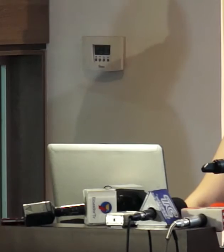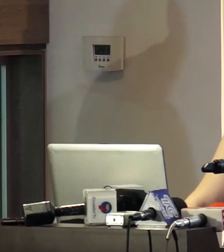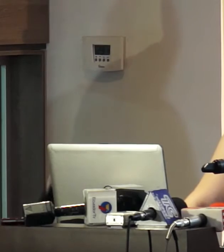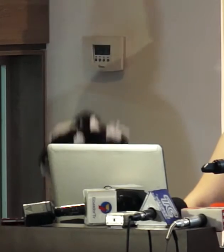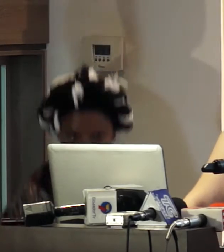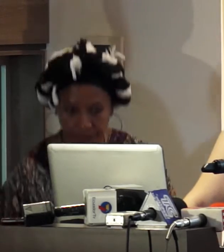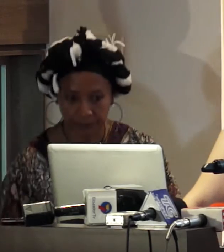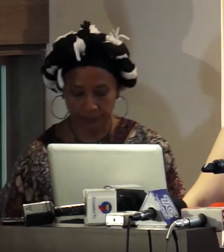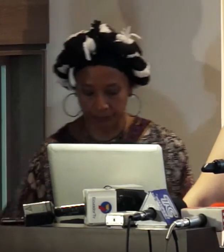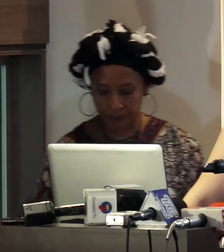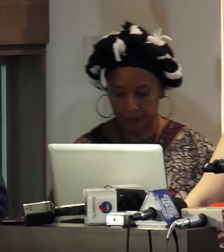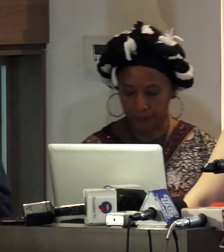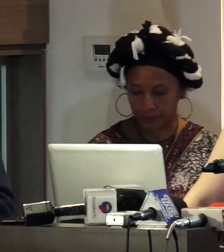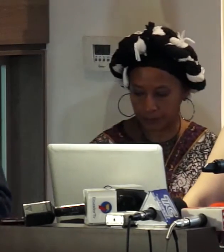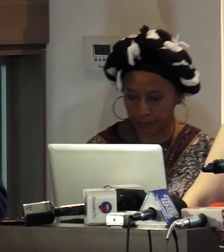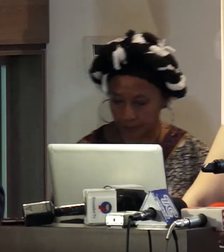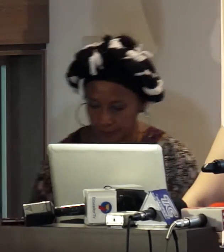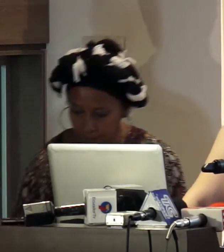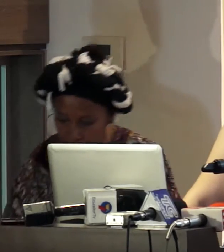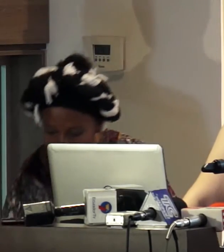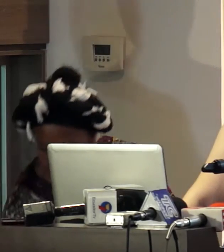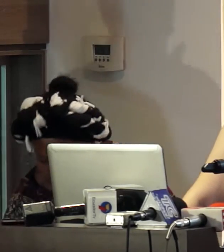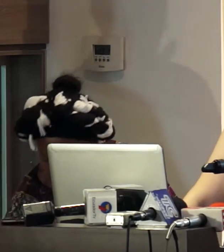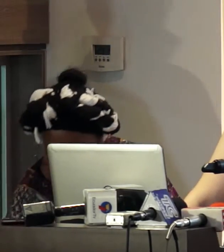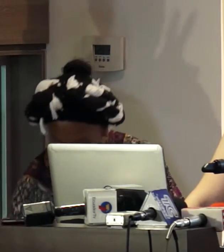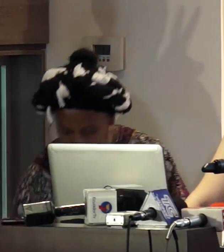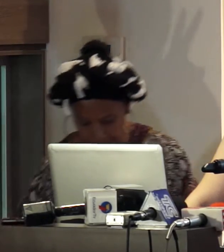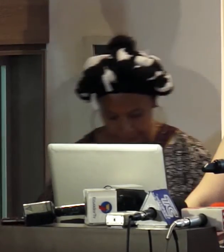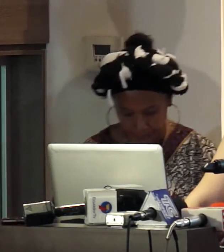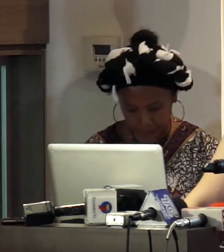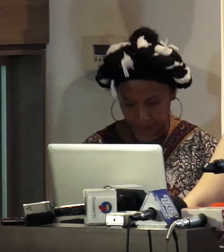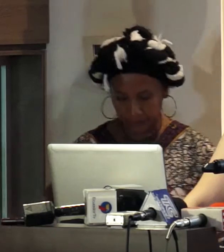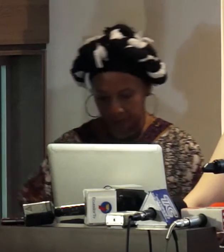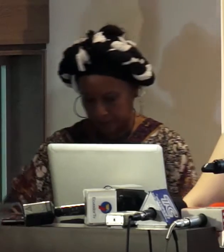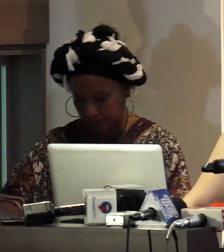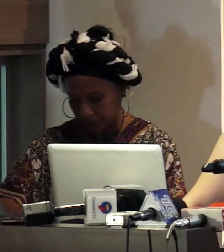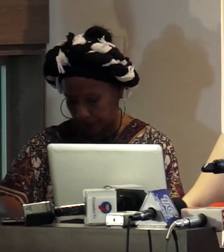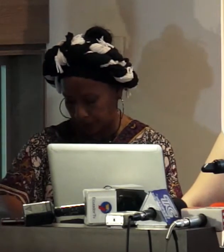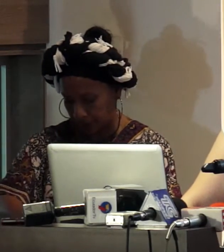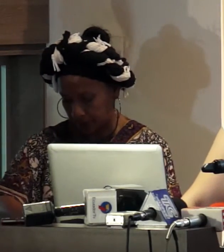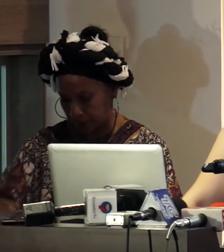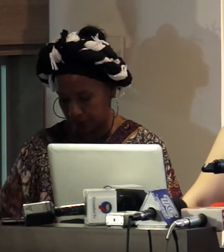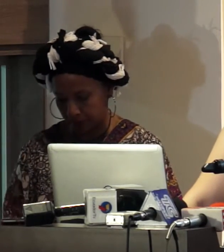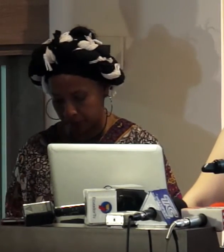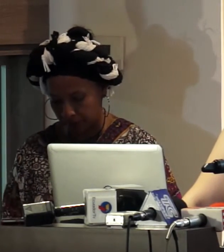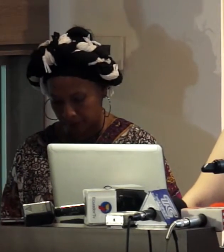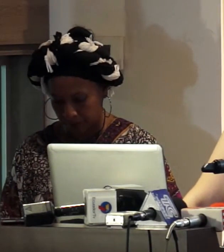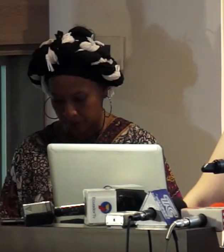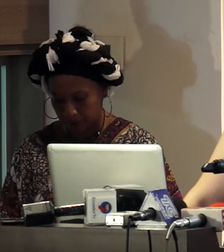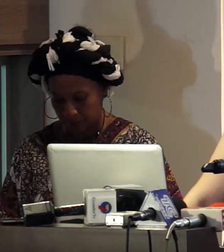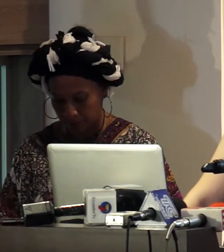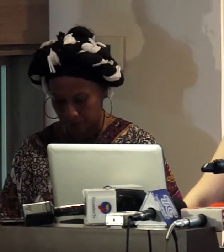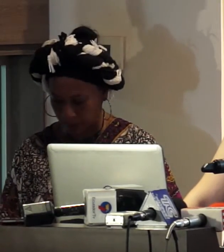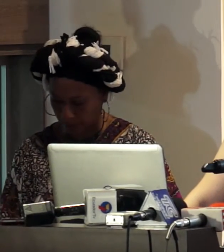desagregado por canal vemos que Ecuador TV tiene una prevalencia en dibujos animados y vale decir son dibujos